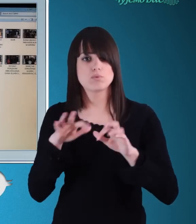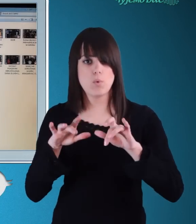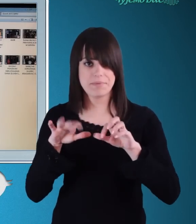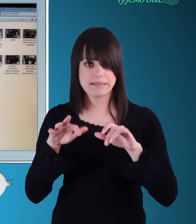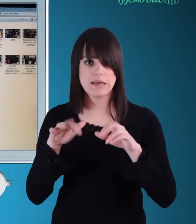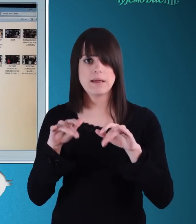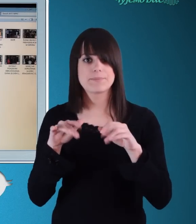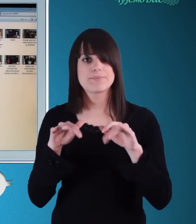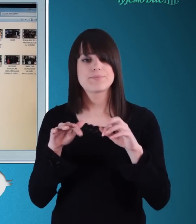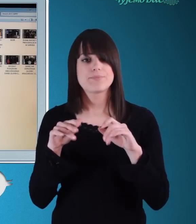odabirate.